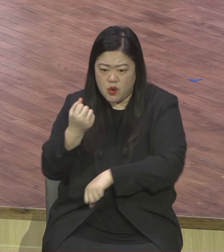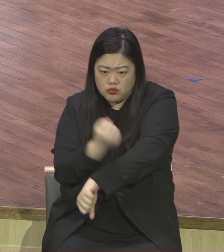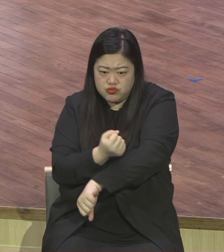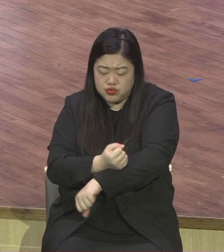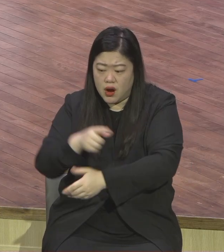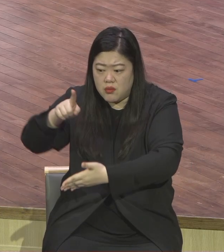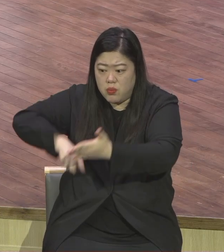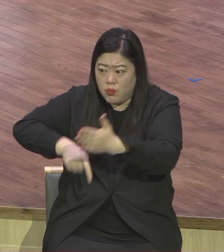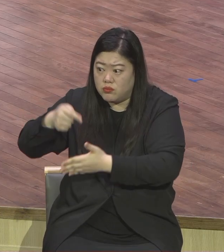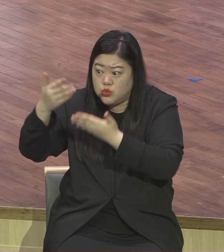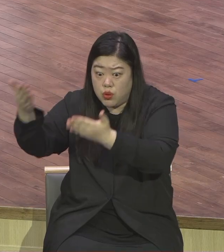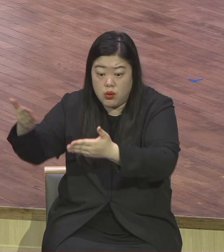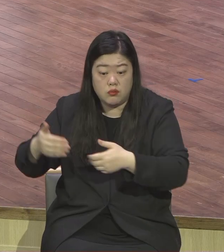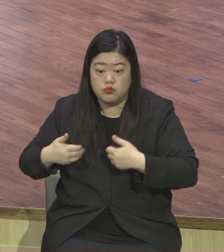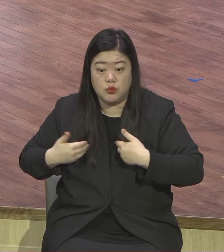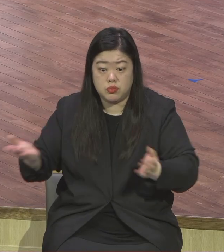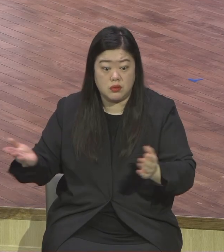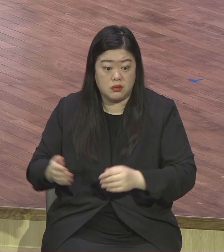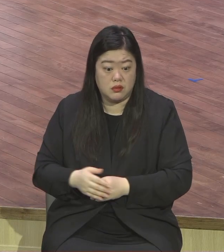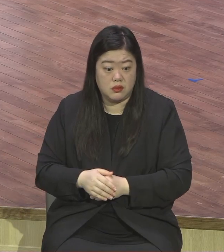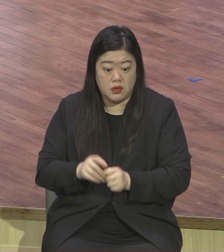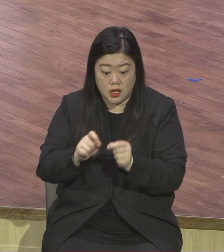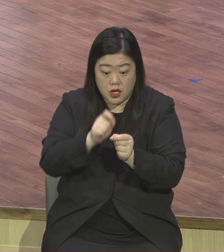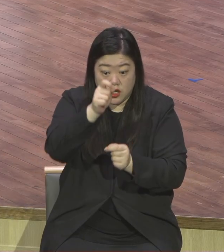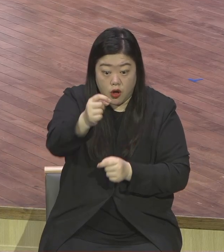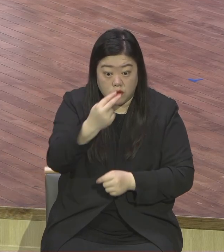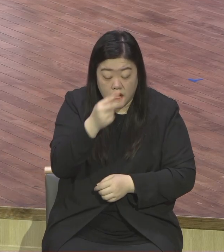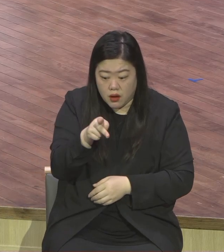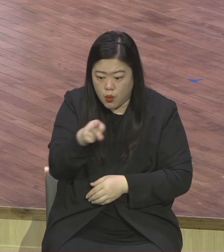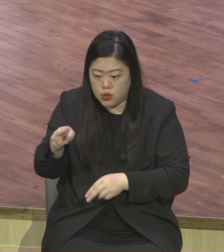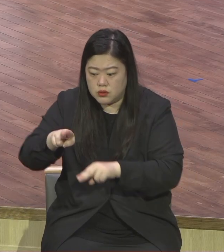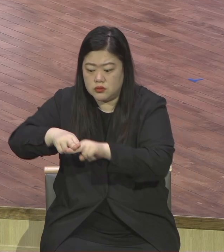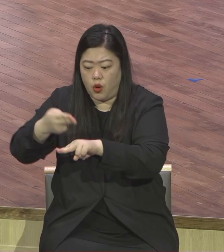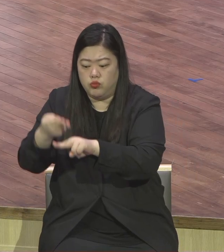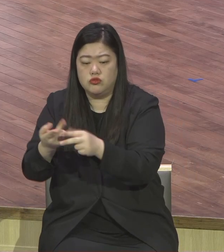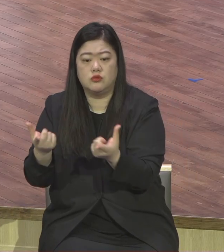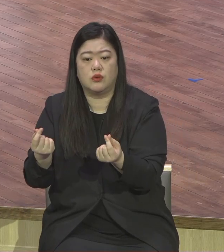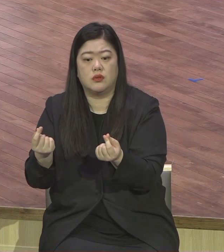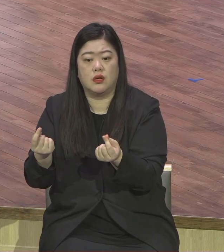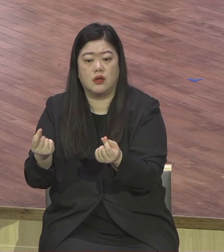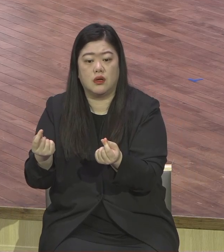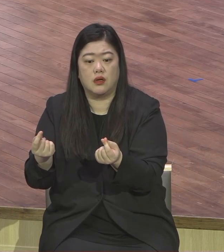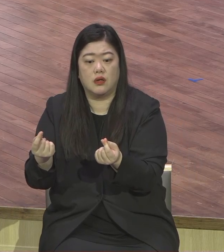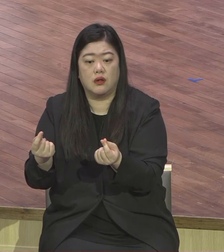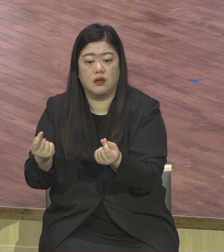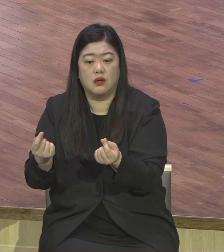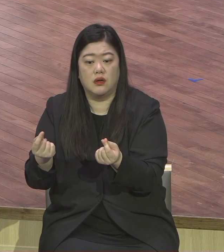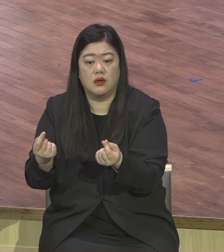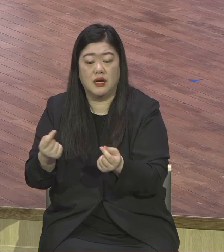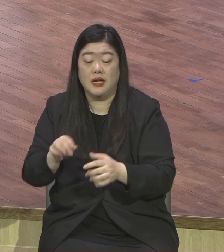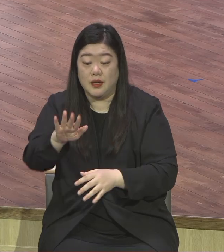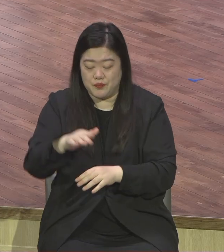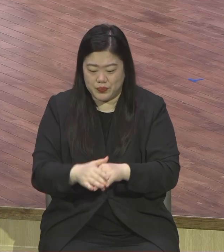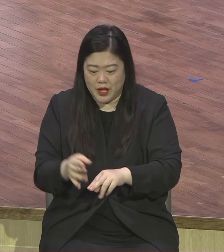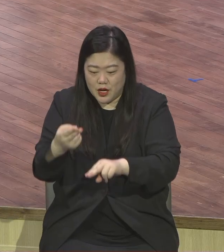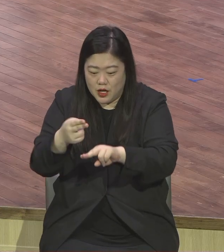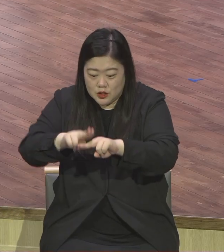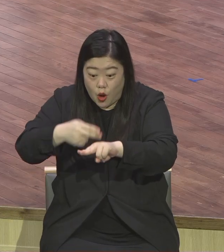하나님께서 누구도 자랑하지 말라고 자랑하지 말라고 하나님의